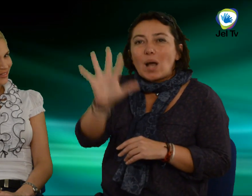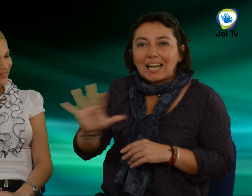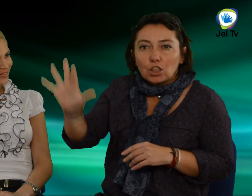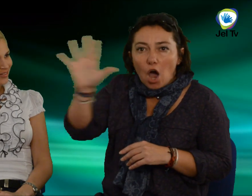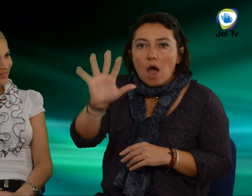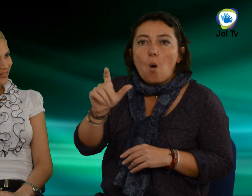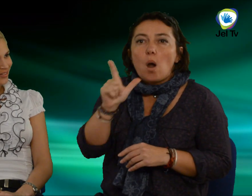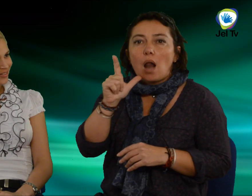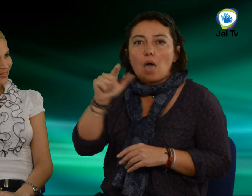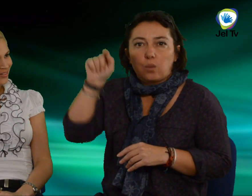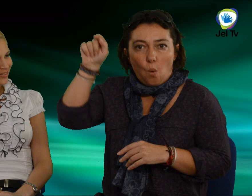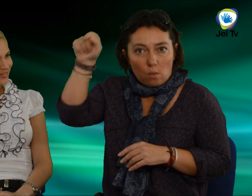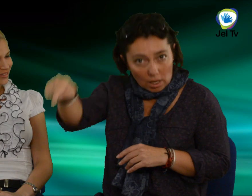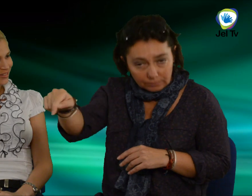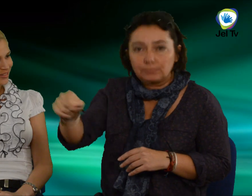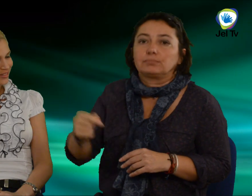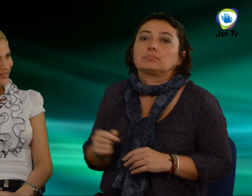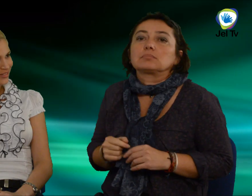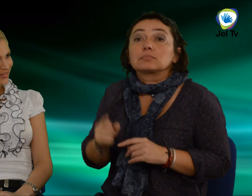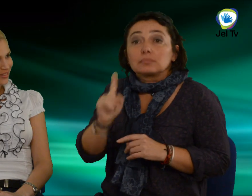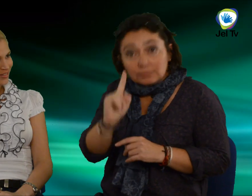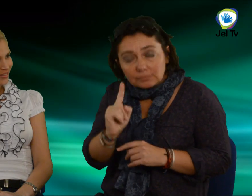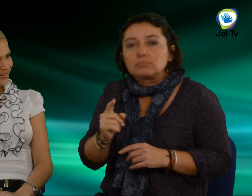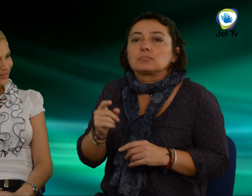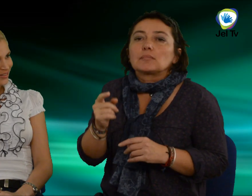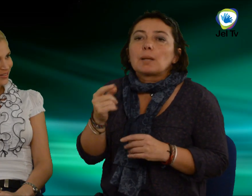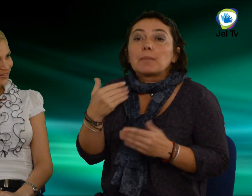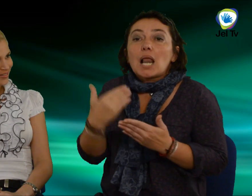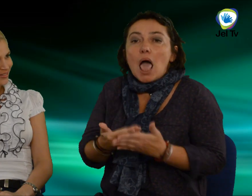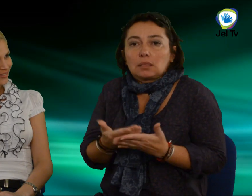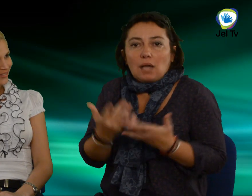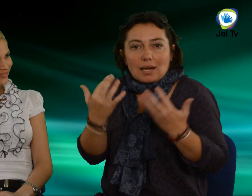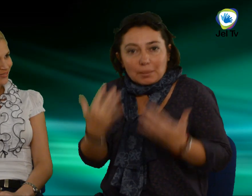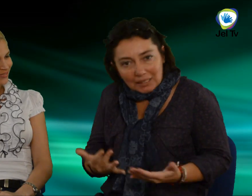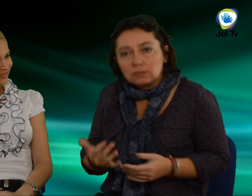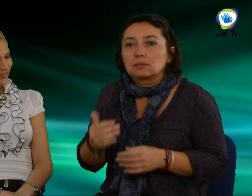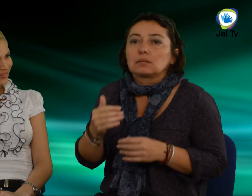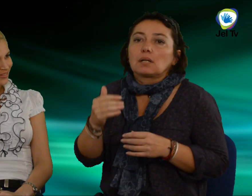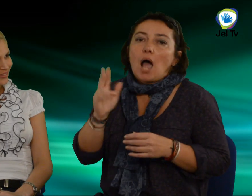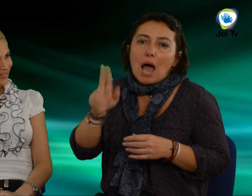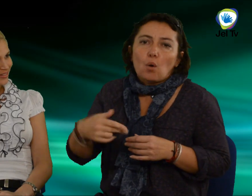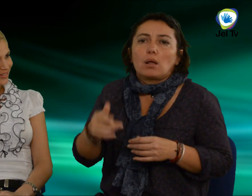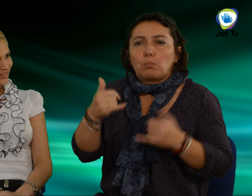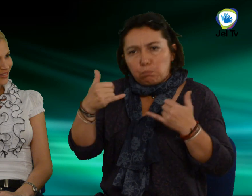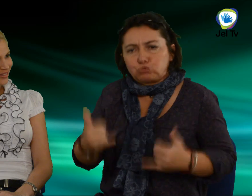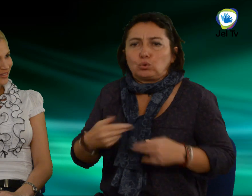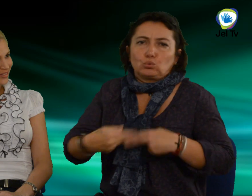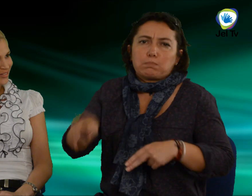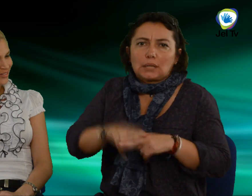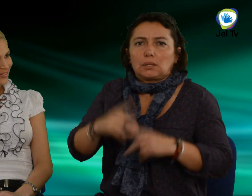választásom Floridában, Orlandóvárosában. Mi lett ennek az eredménye? Erről most fogunk majd